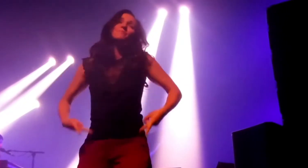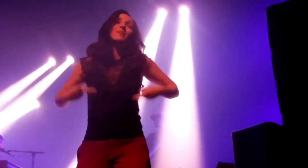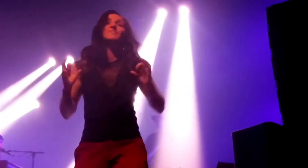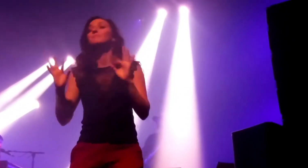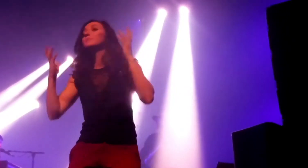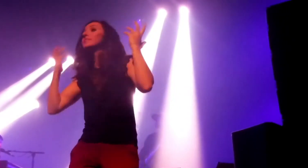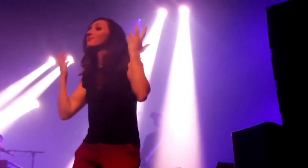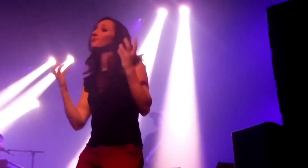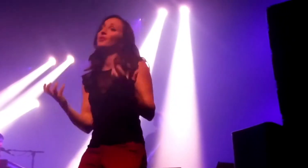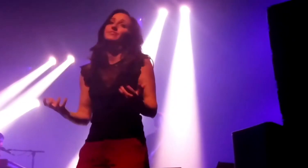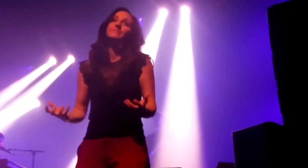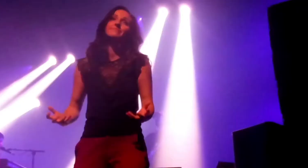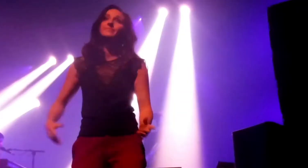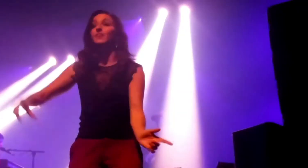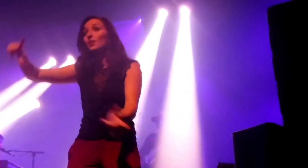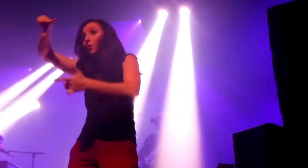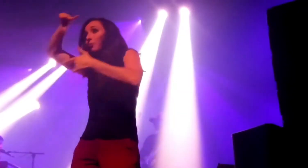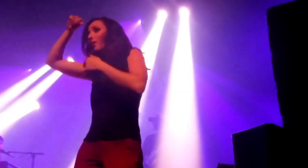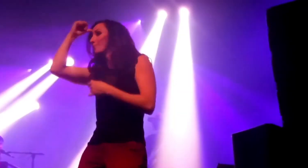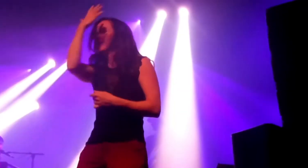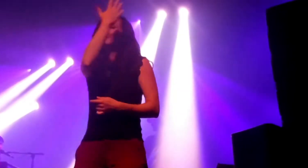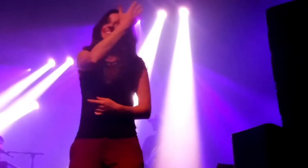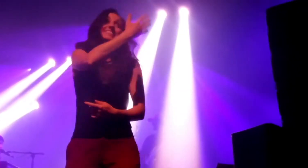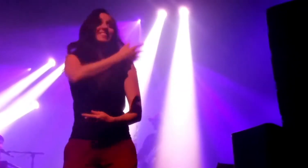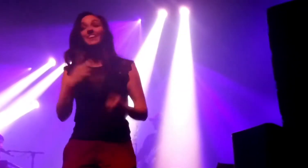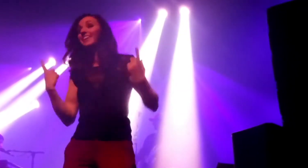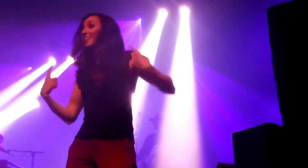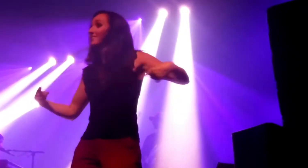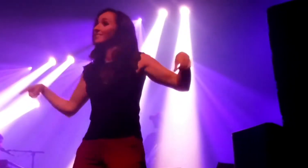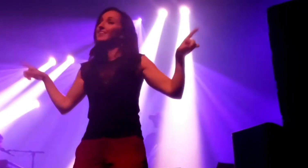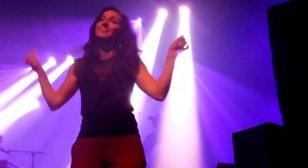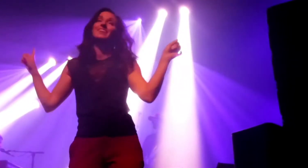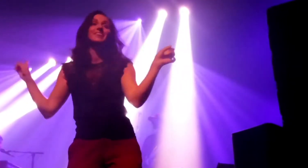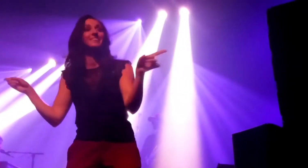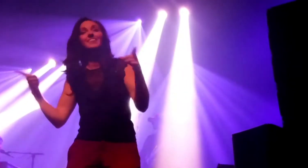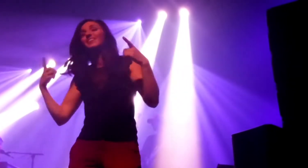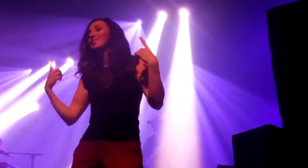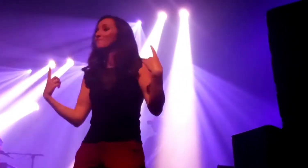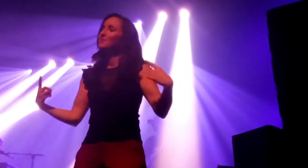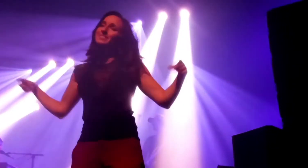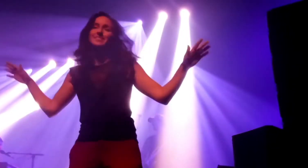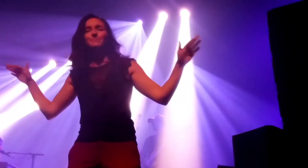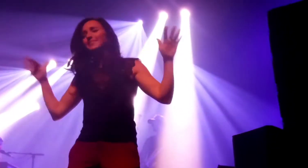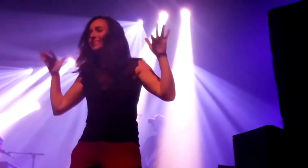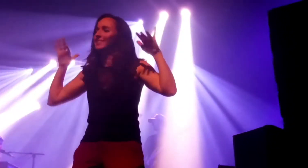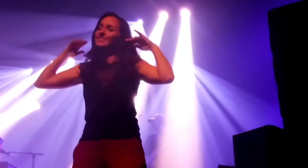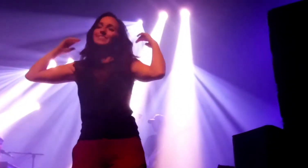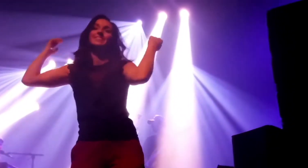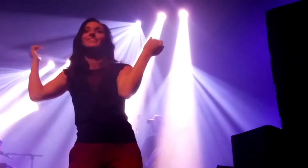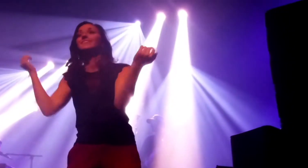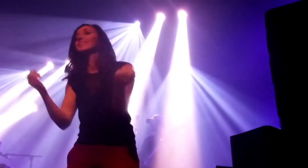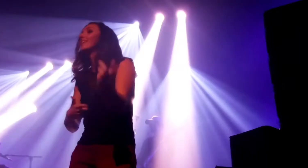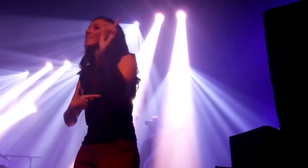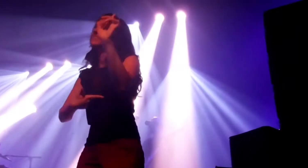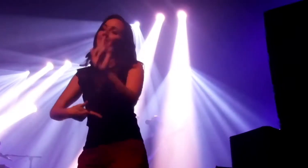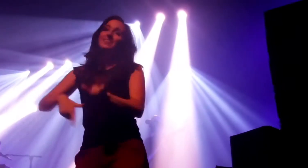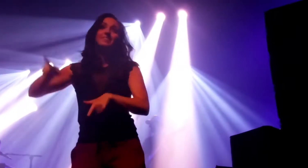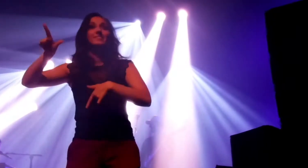cinéma En plan américain avec la musique qui marque mes pas Et la nuit qui m